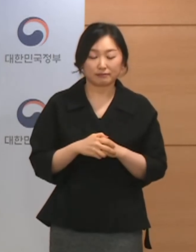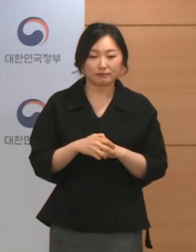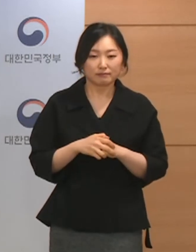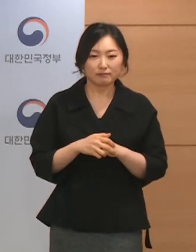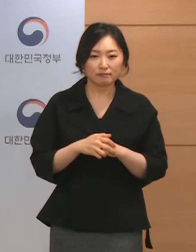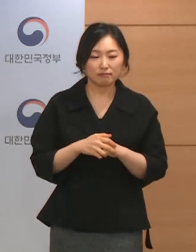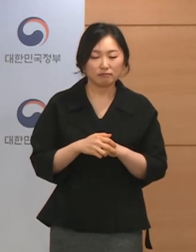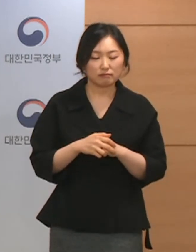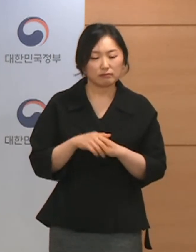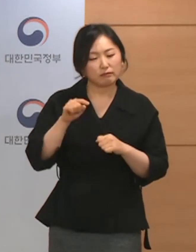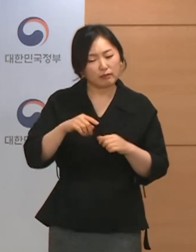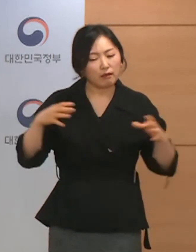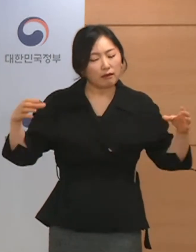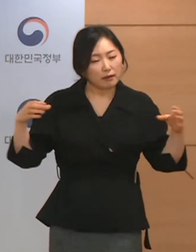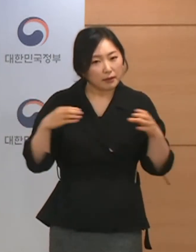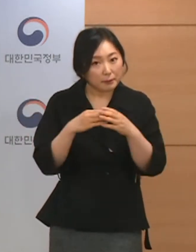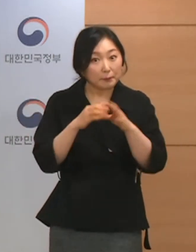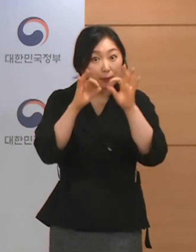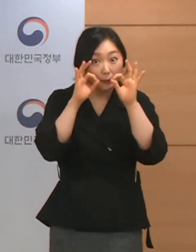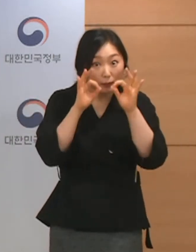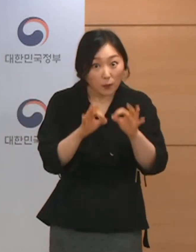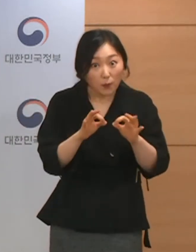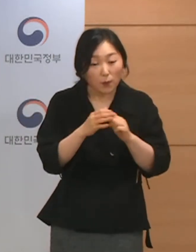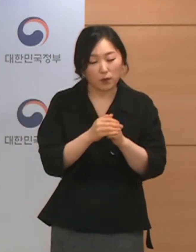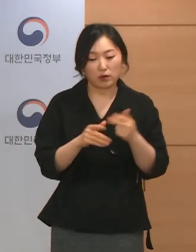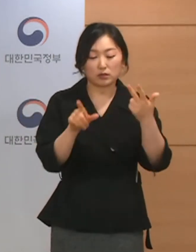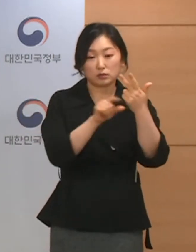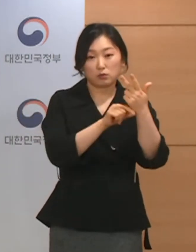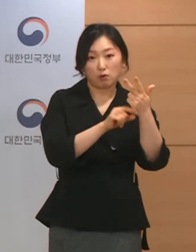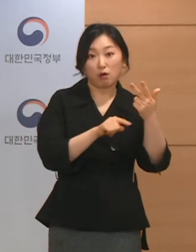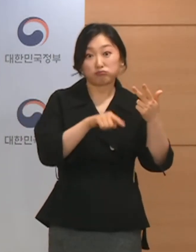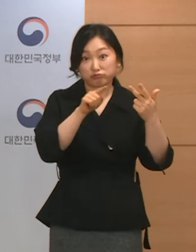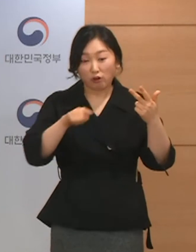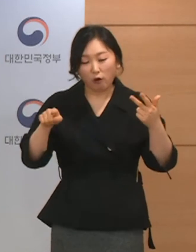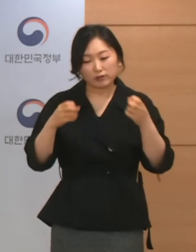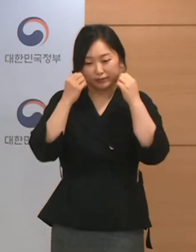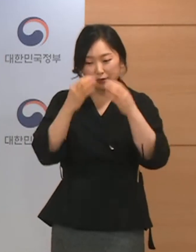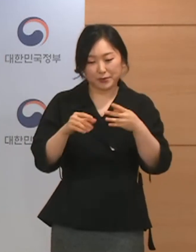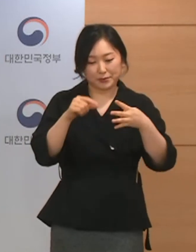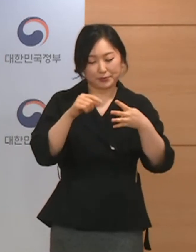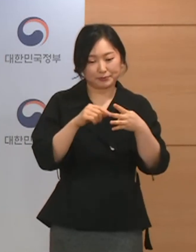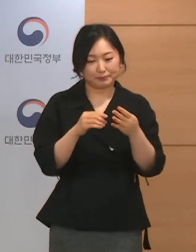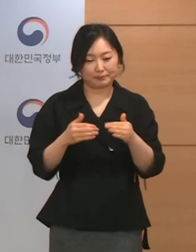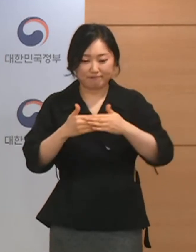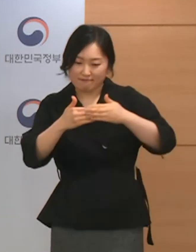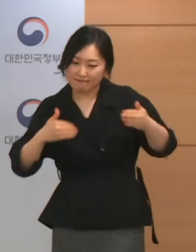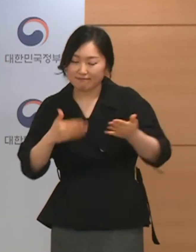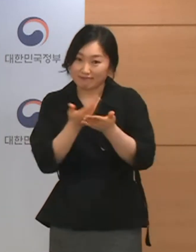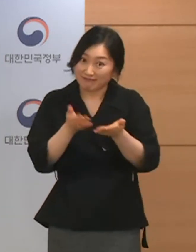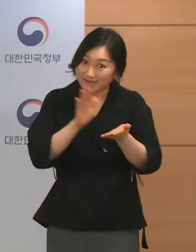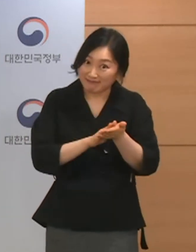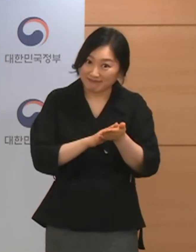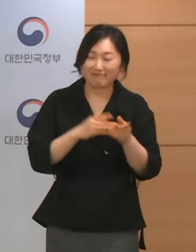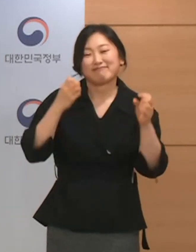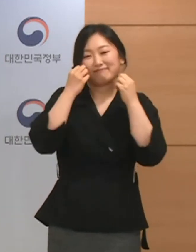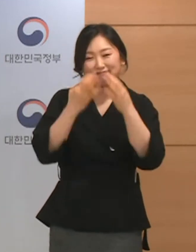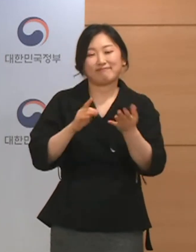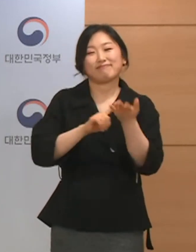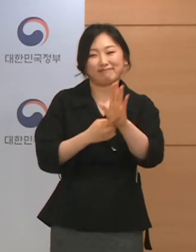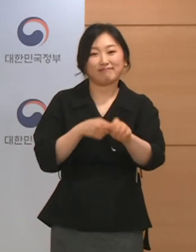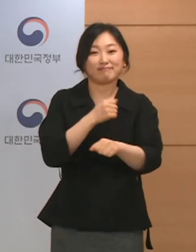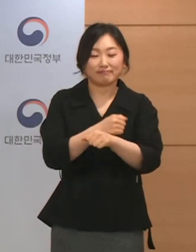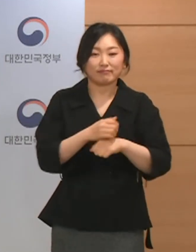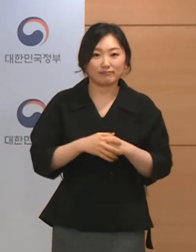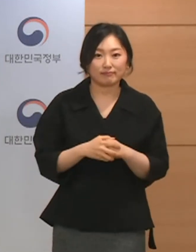그러한 상황들을 감안해서 7월부터 새로운 거리 두기 체계를 재편하게 된 것입니다. 말씀드린